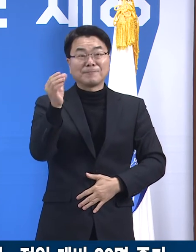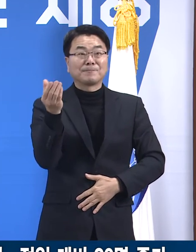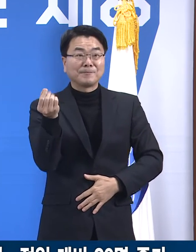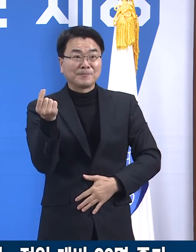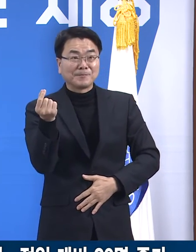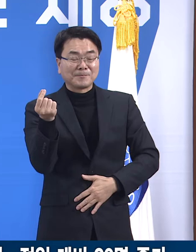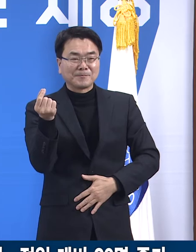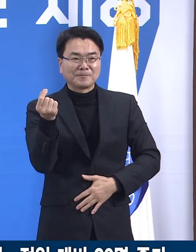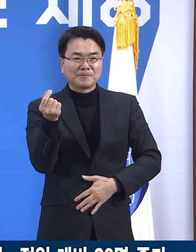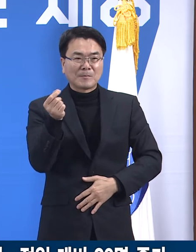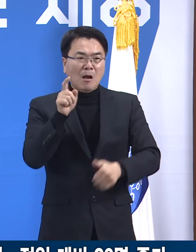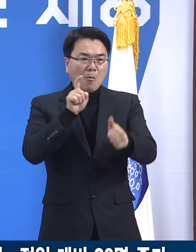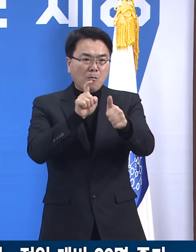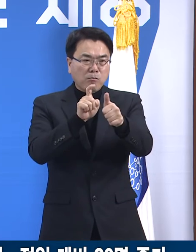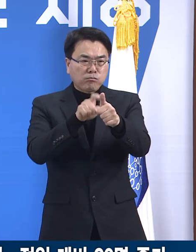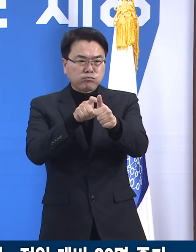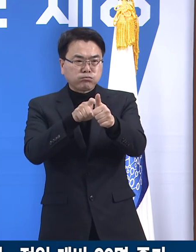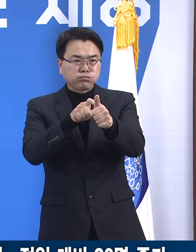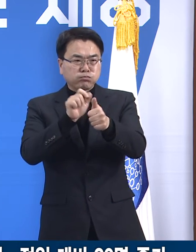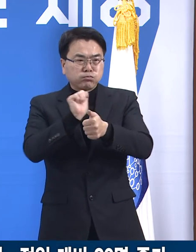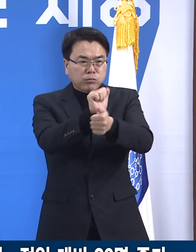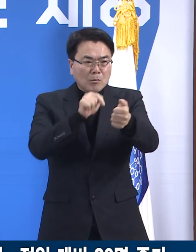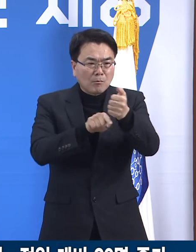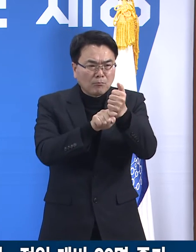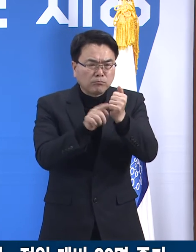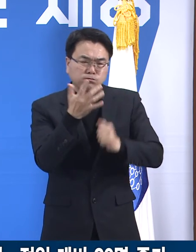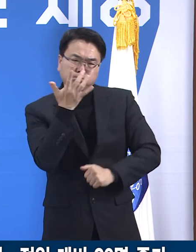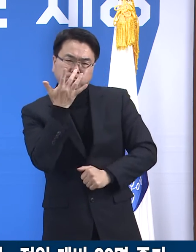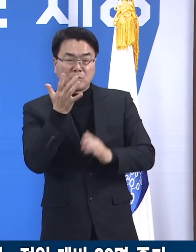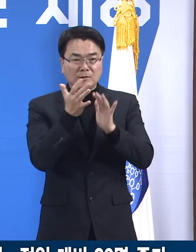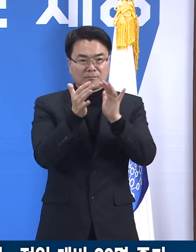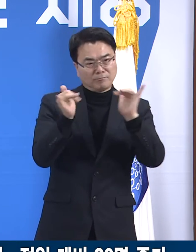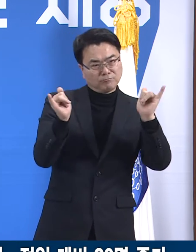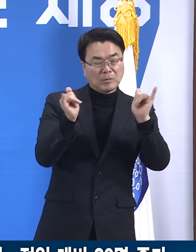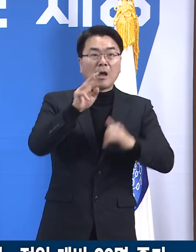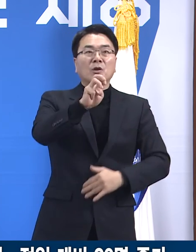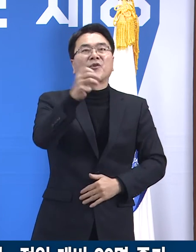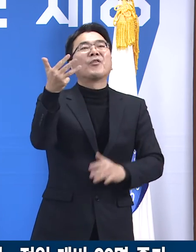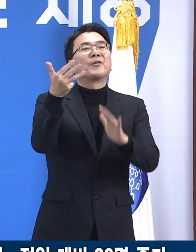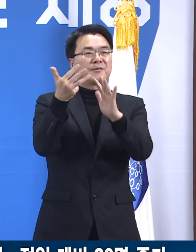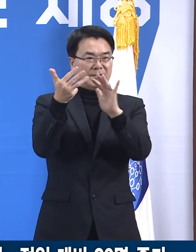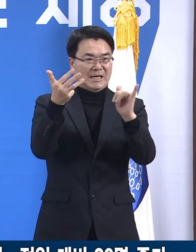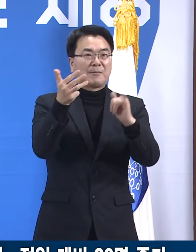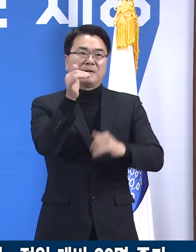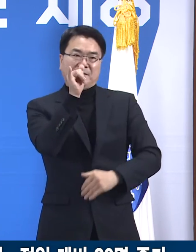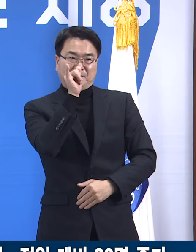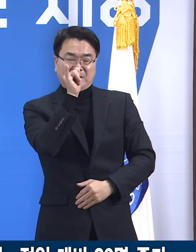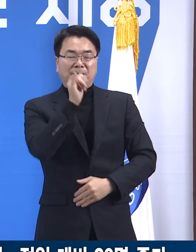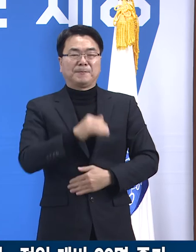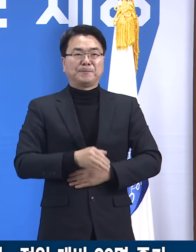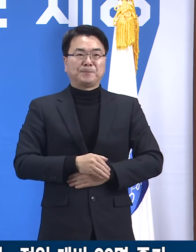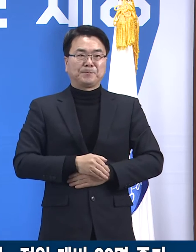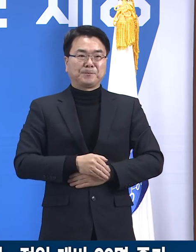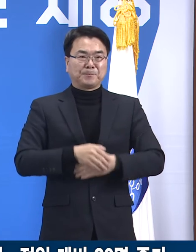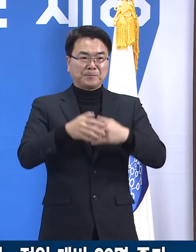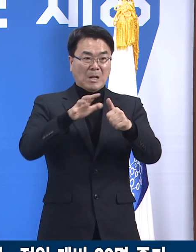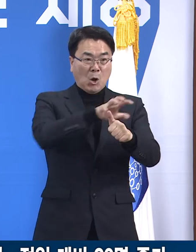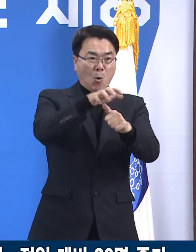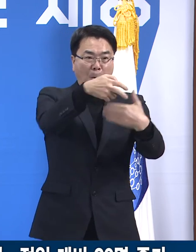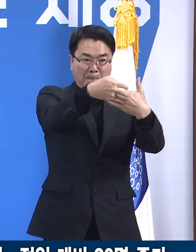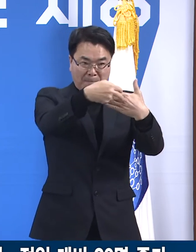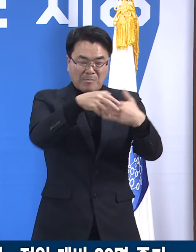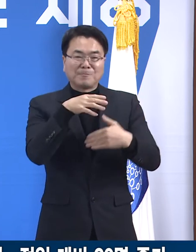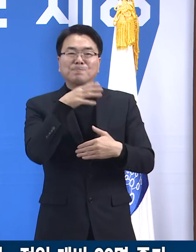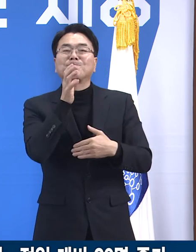감염 경로를 알 수 없는 확진자는 46.3%인 38명입니다. 요양병원, 노인